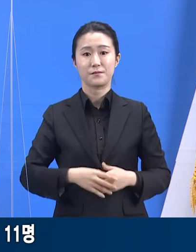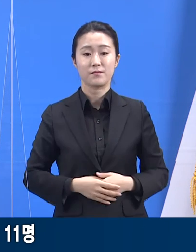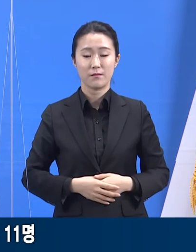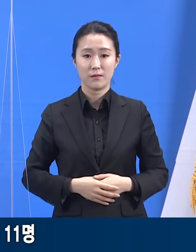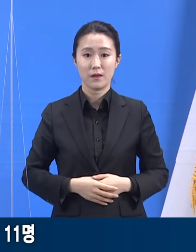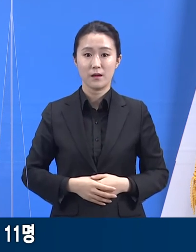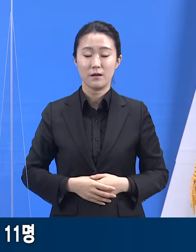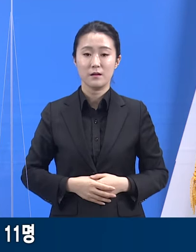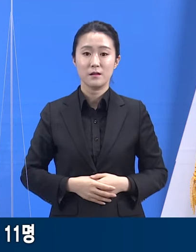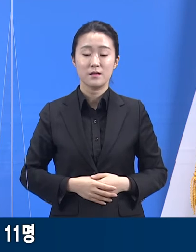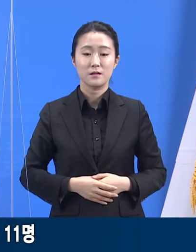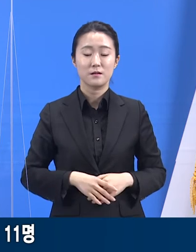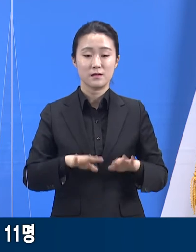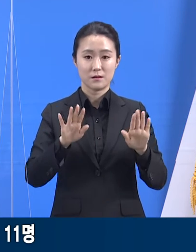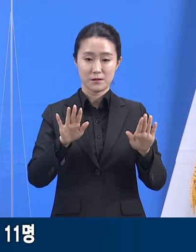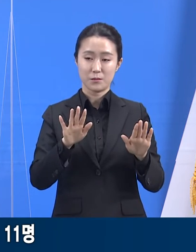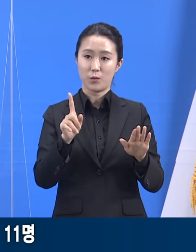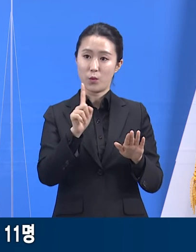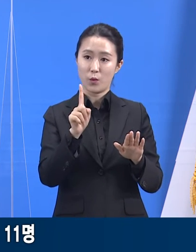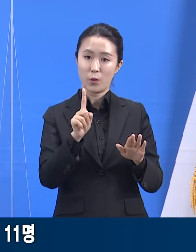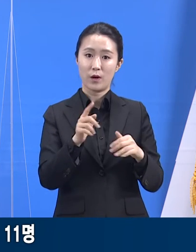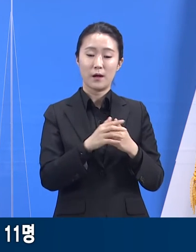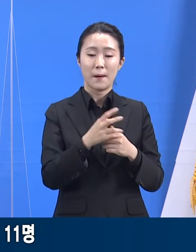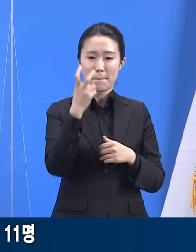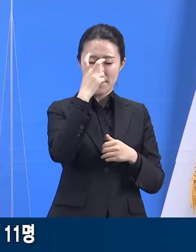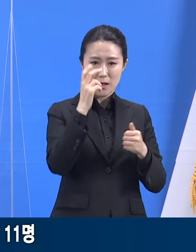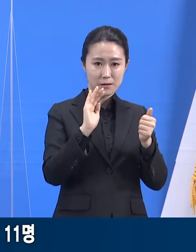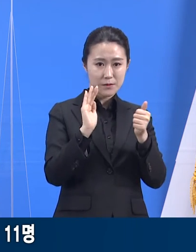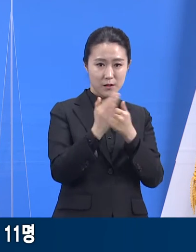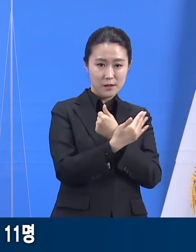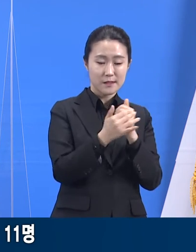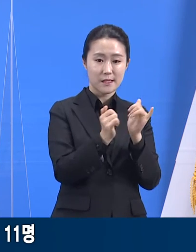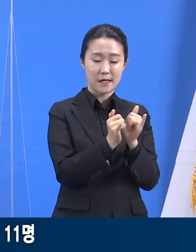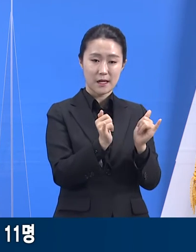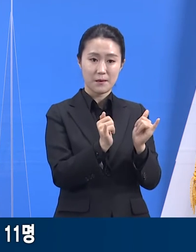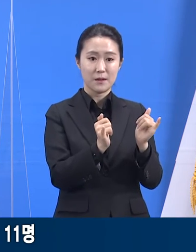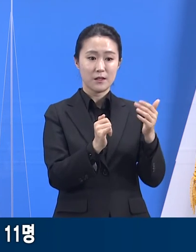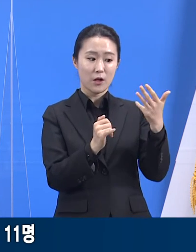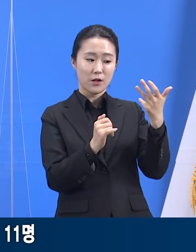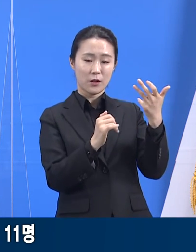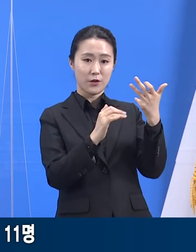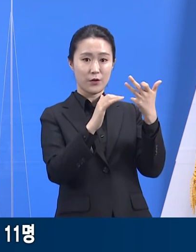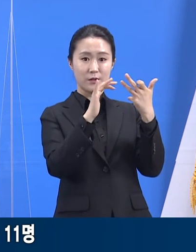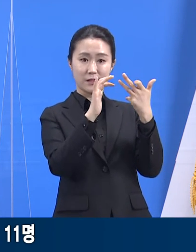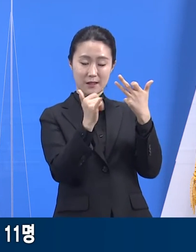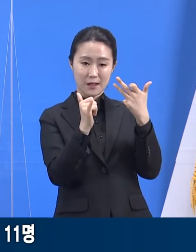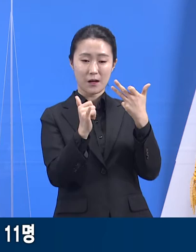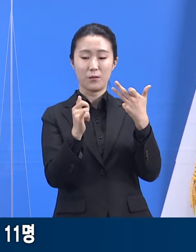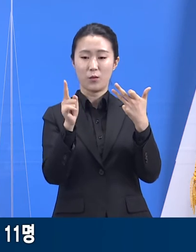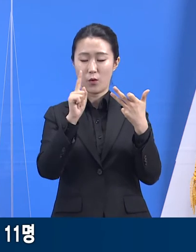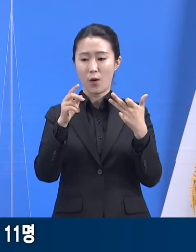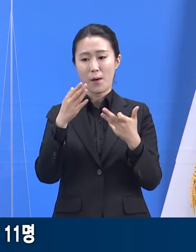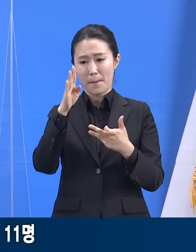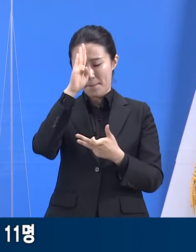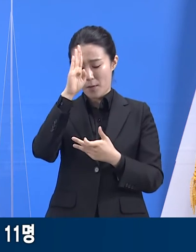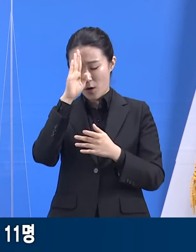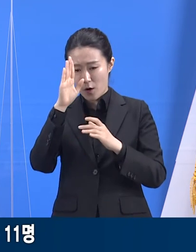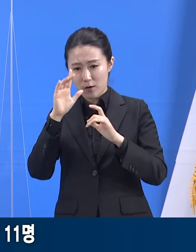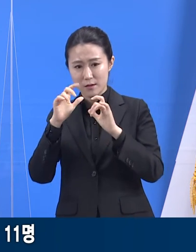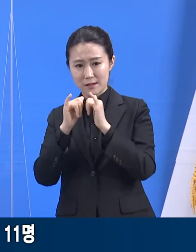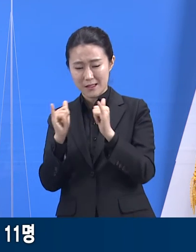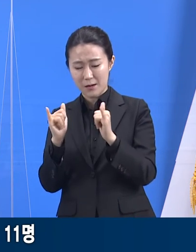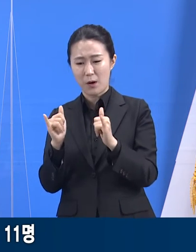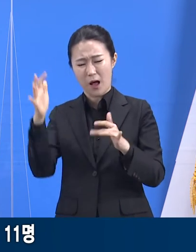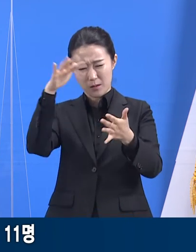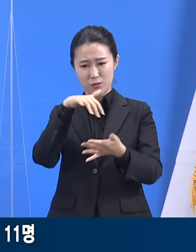간병인 18명, 환자 123명 등 총 210명 규모의 시설입니다. 210명